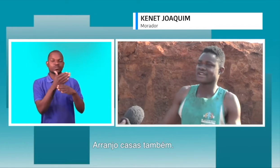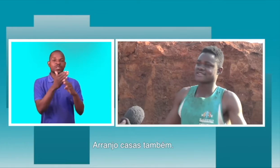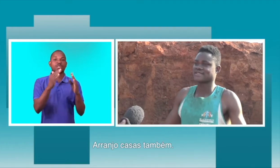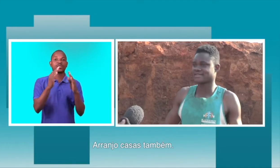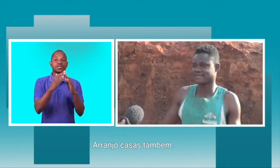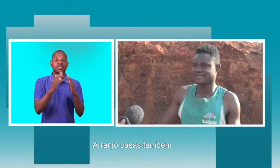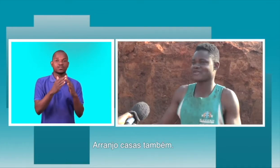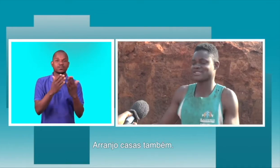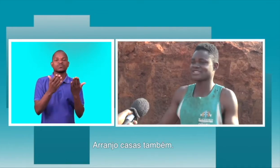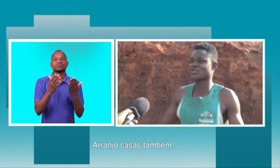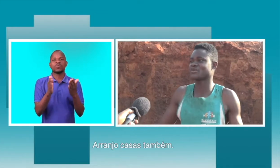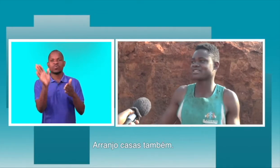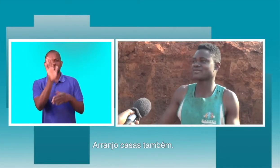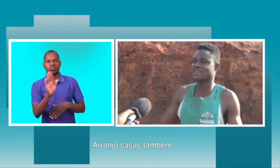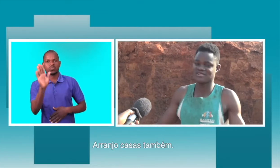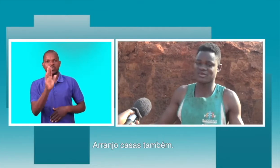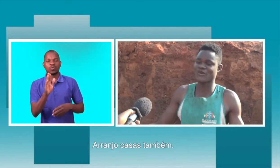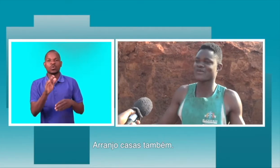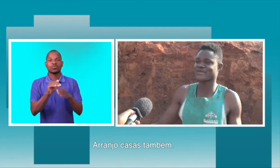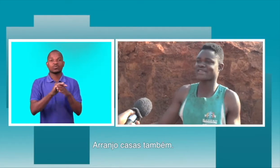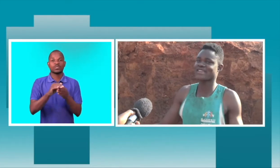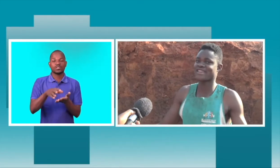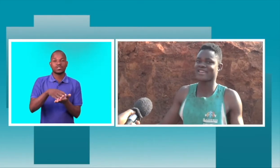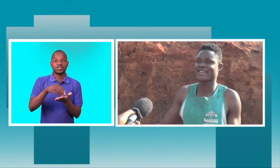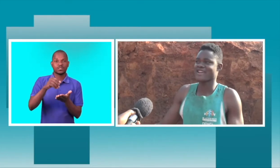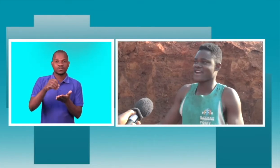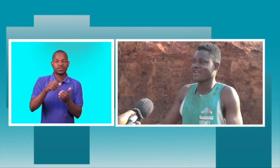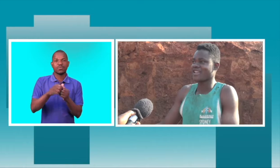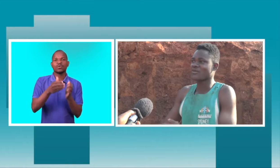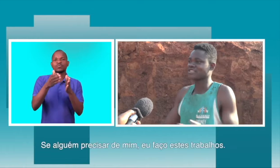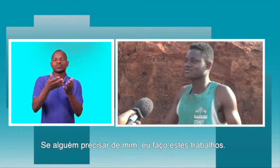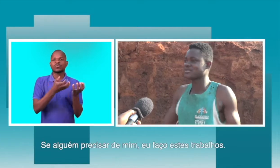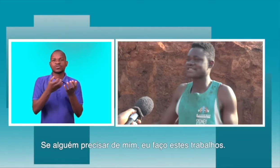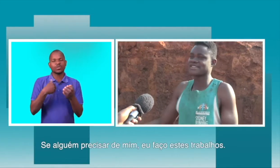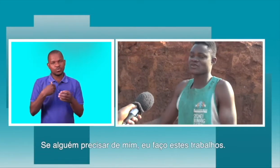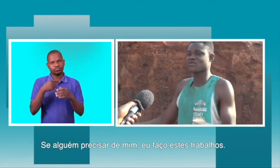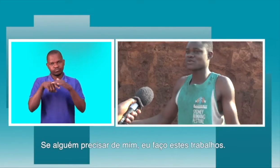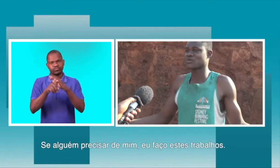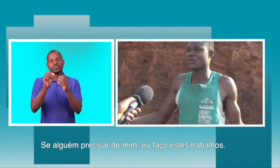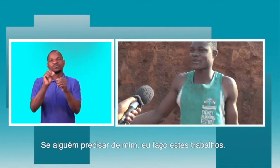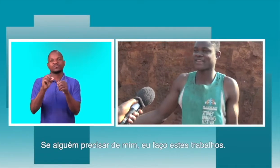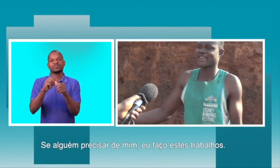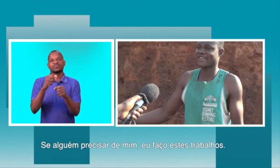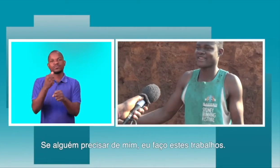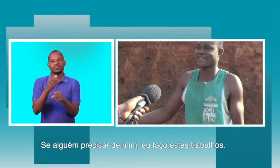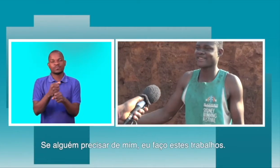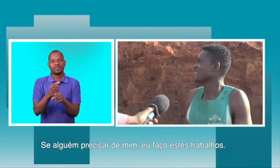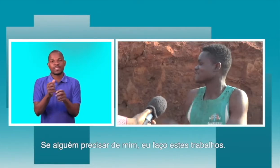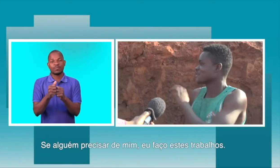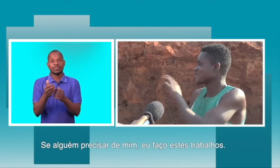casa. Eu faço esse job de arranjar uma casa, uma toque, que alguém abaixo me precisa, eu faço o job. Esses níveis